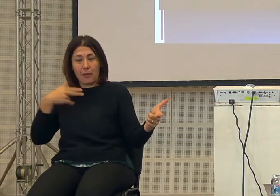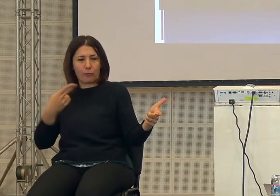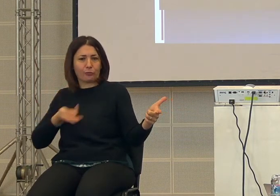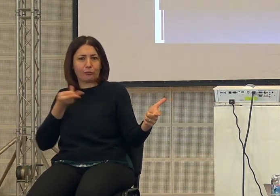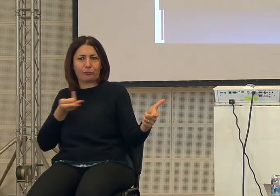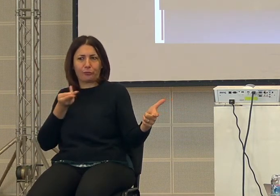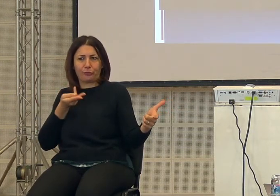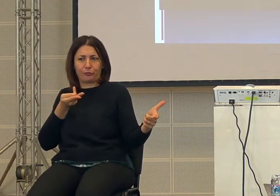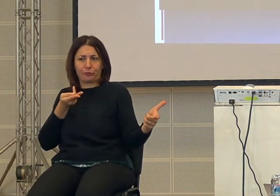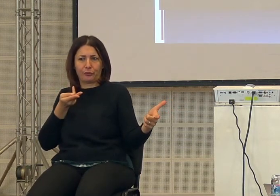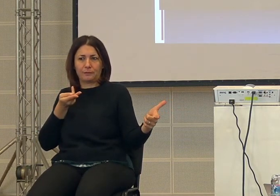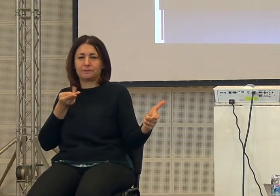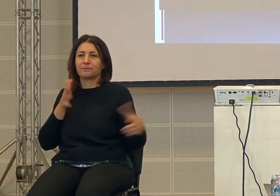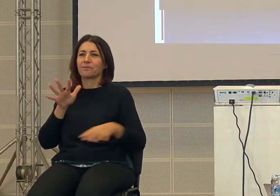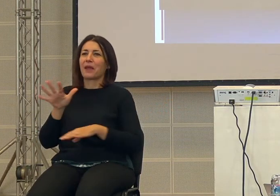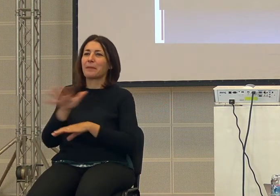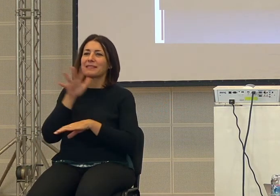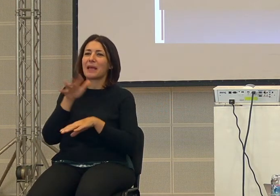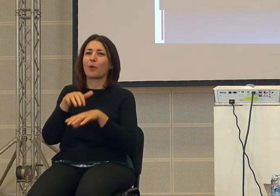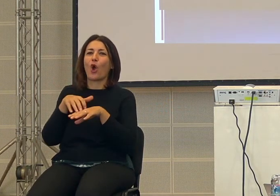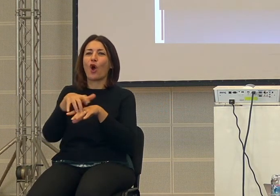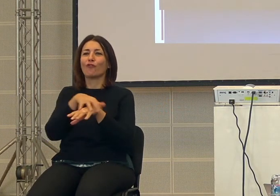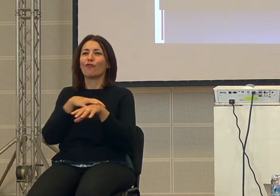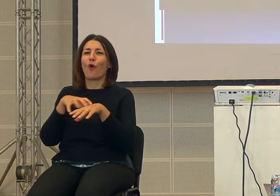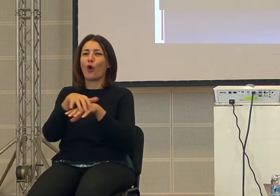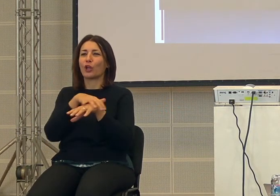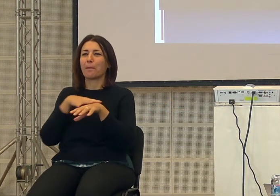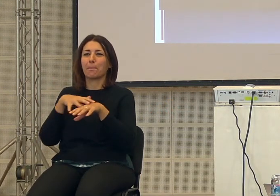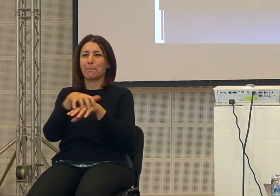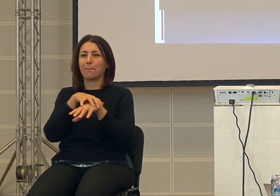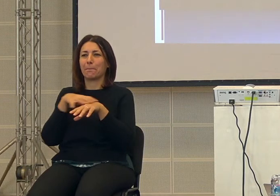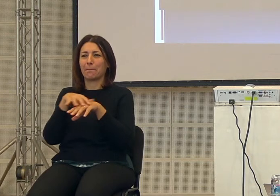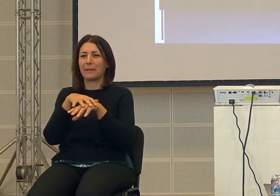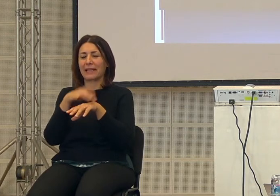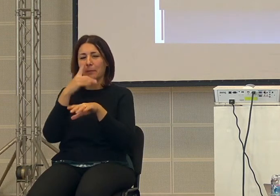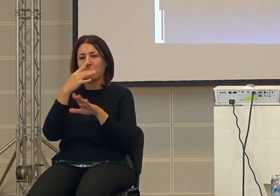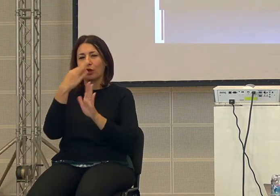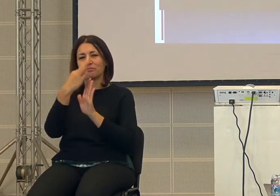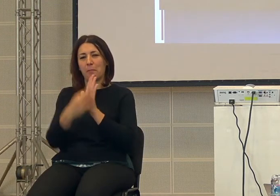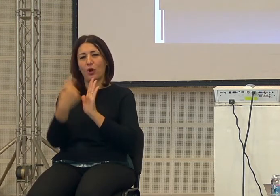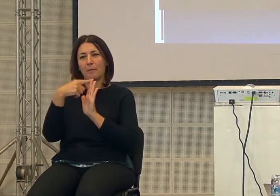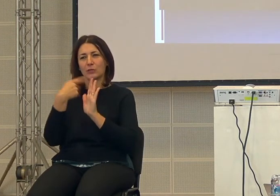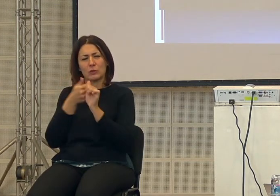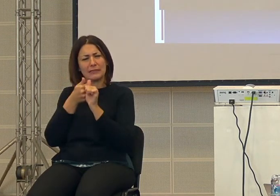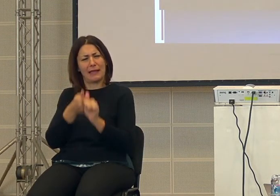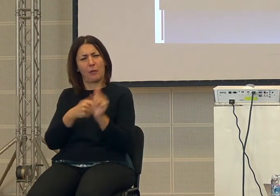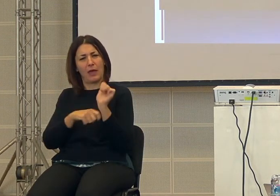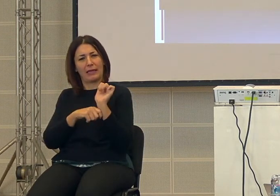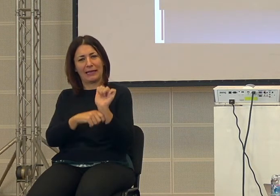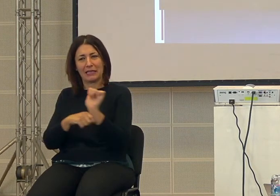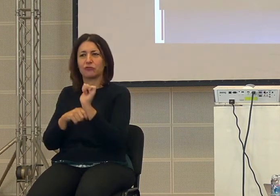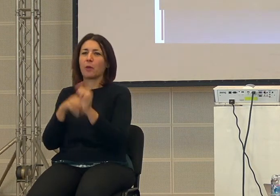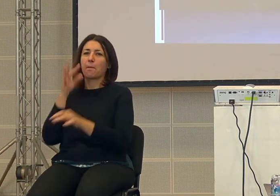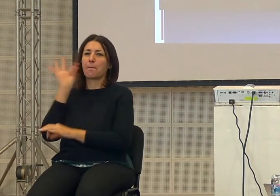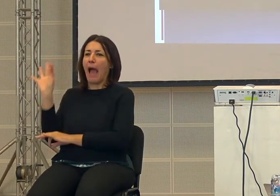altri sistemi perché le formiche per esempio hanno decine di migliaia ma sono rigidamente programmate le api